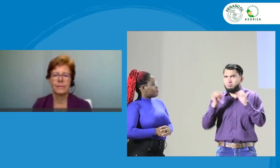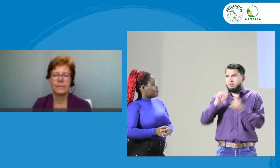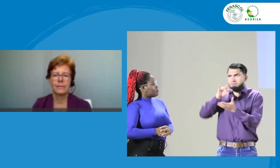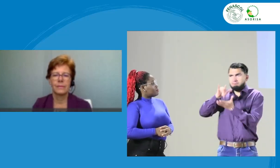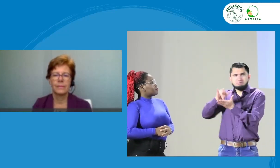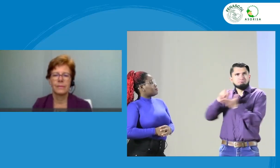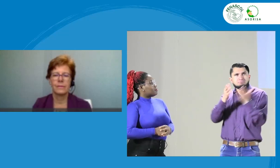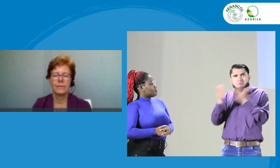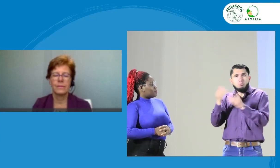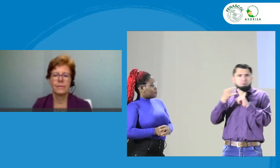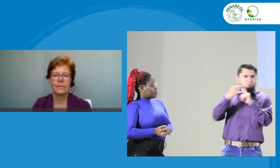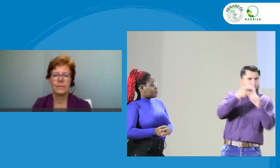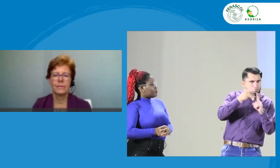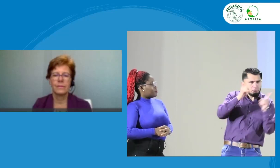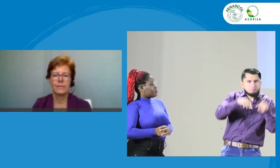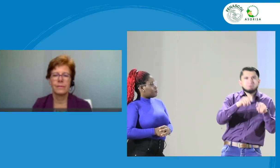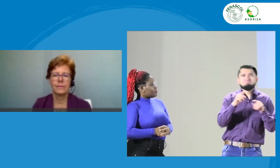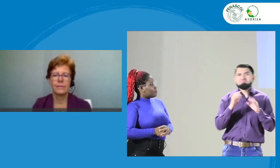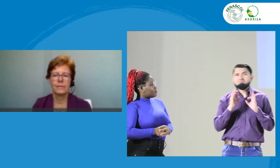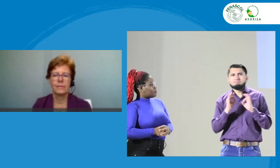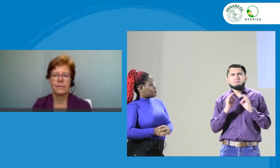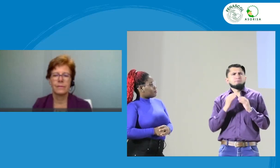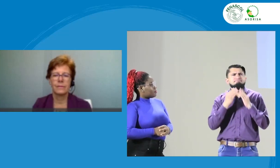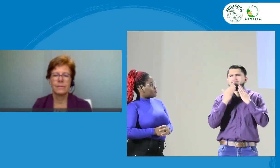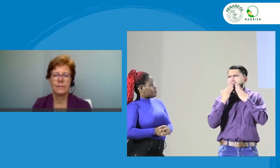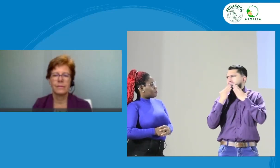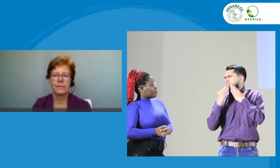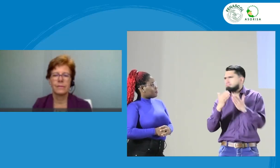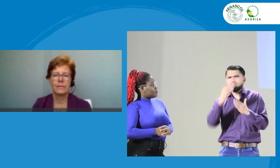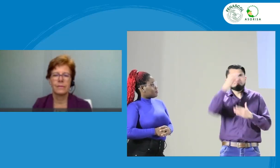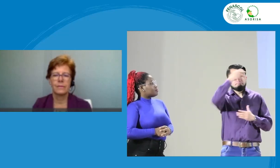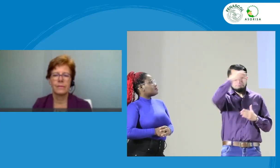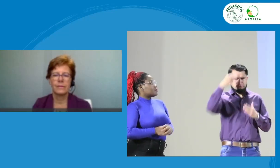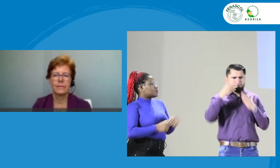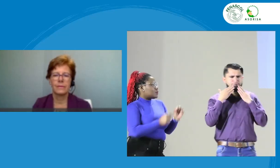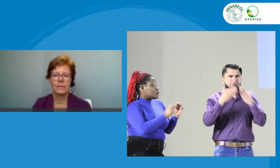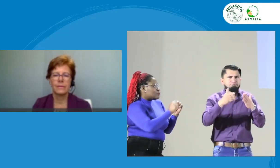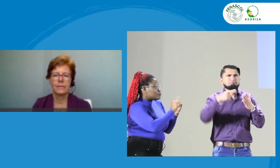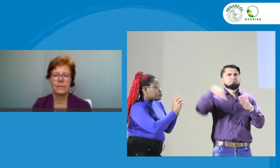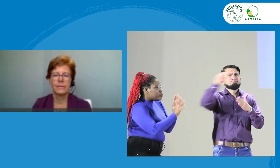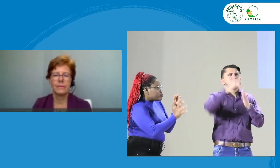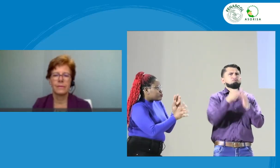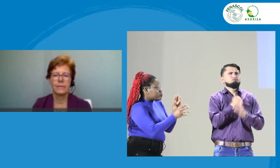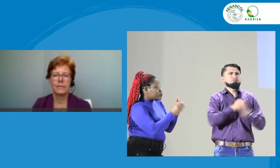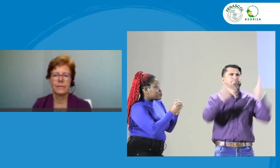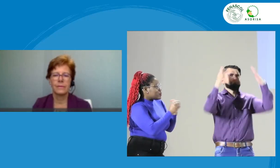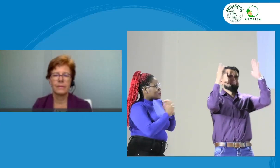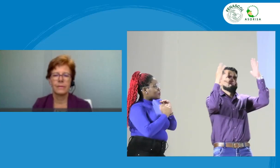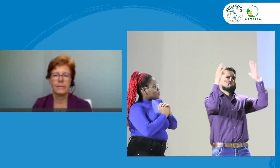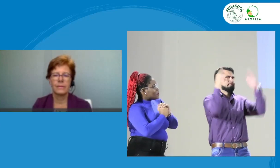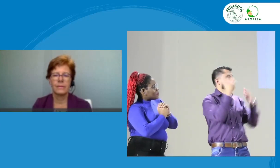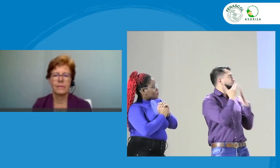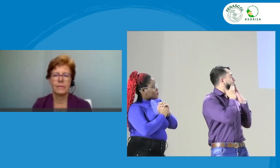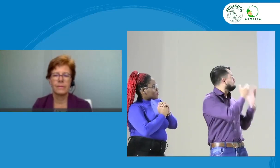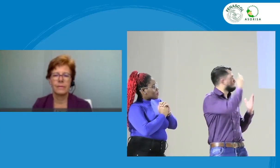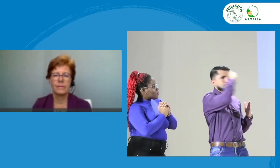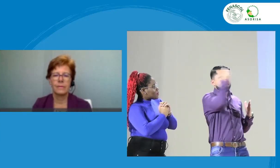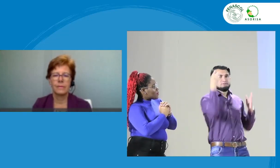como que se retraigan de hacerlo. Animamos a quienes no han podido comentar desde ayer, pues que por favor lo hagan. Y a Margarita,